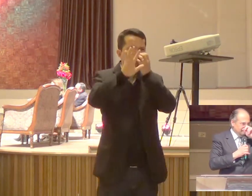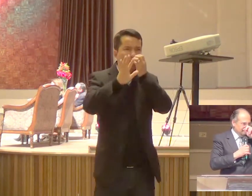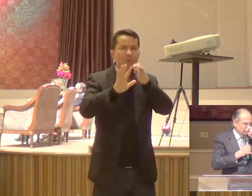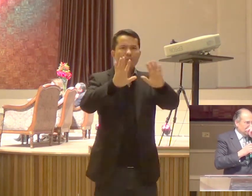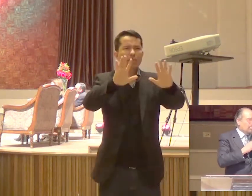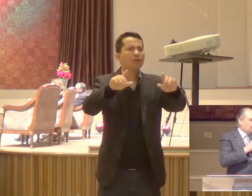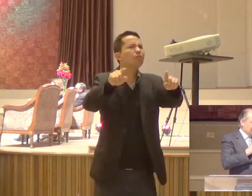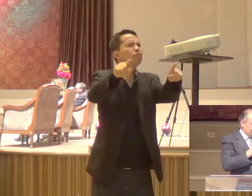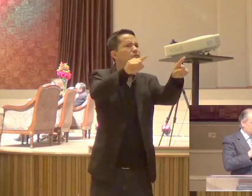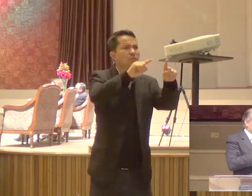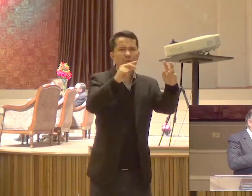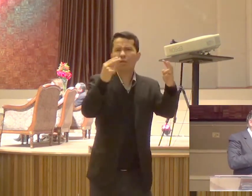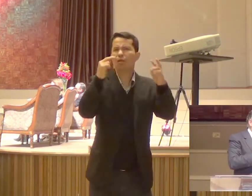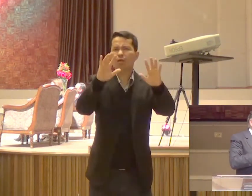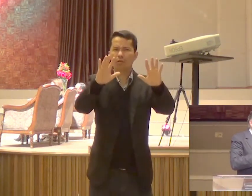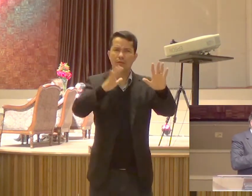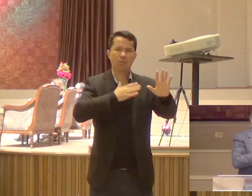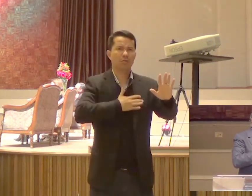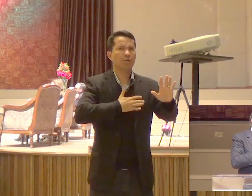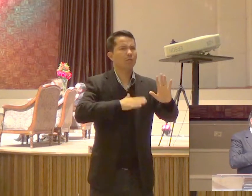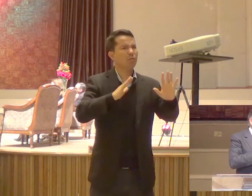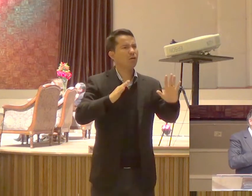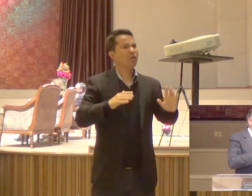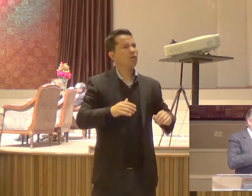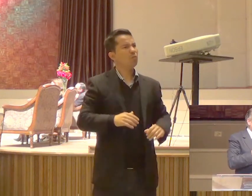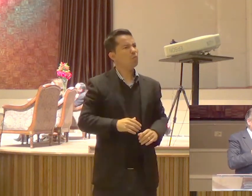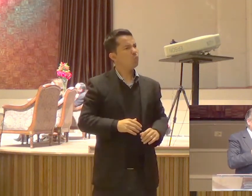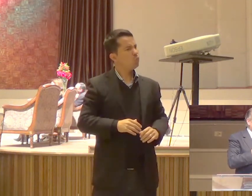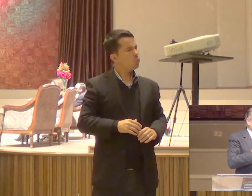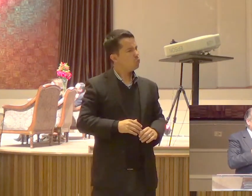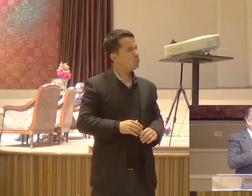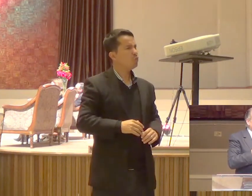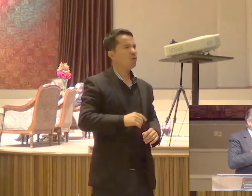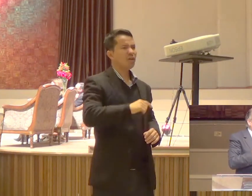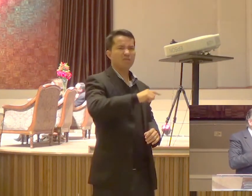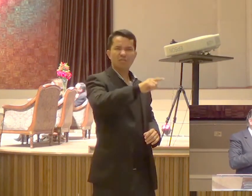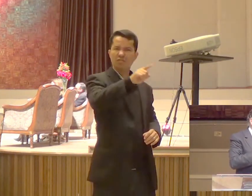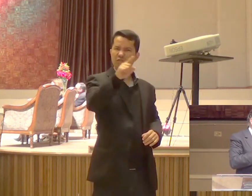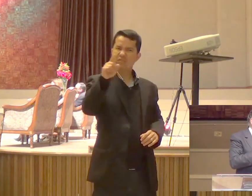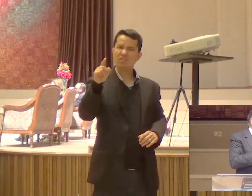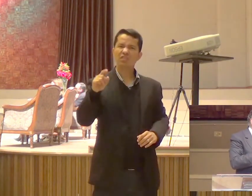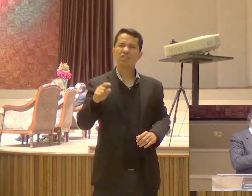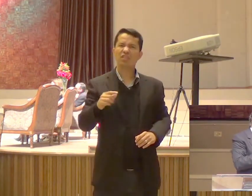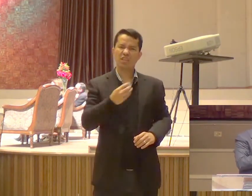Só para compartilhar Um pouquinho Deixa eu compartilhar Um negócio para vocês Eu não tenho A minha vida Por preciosa